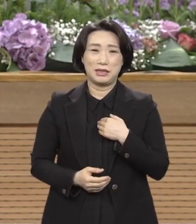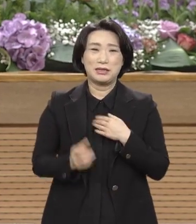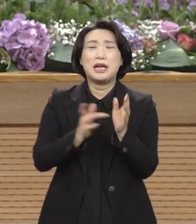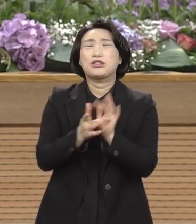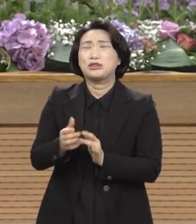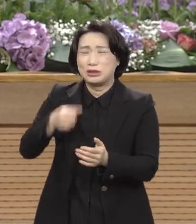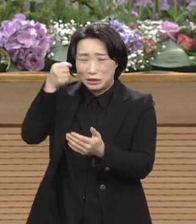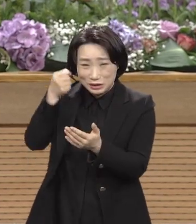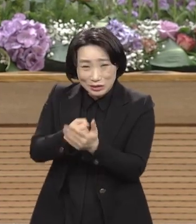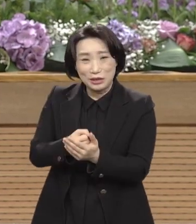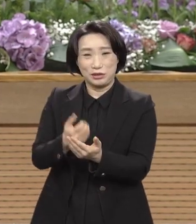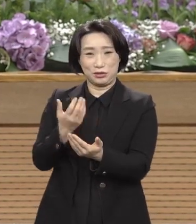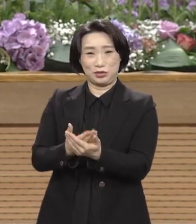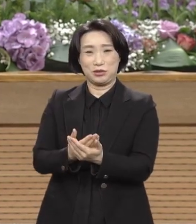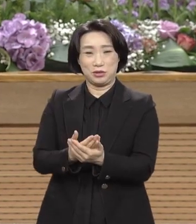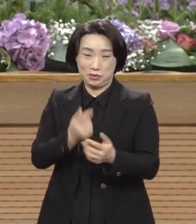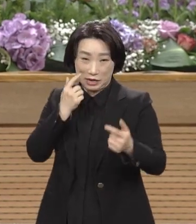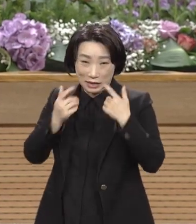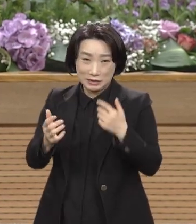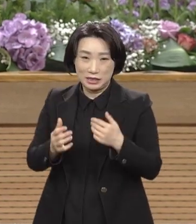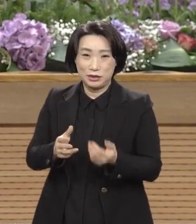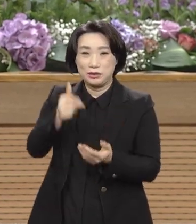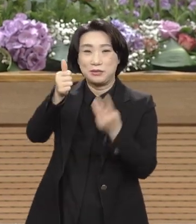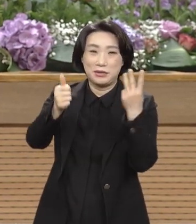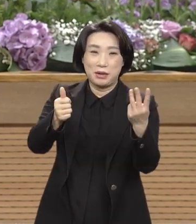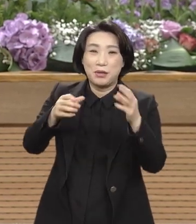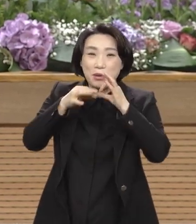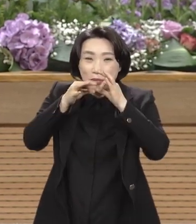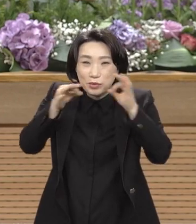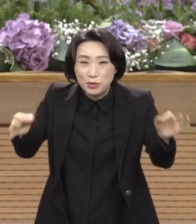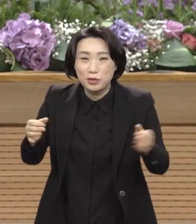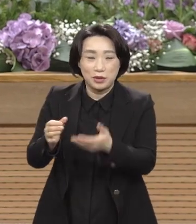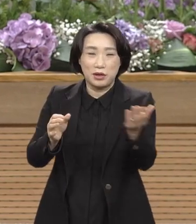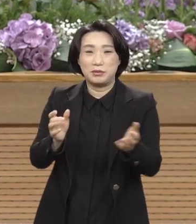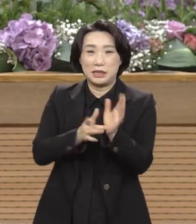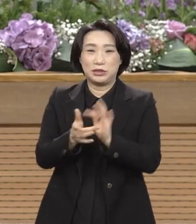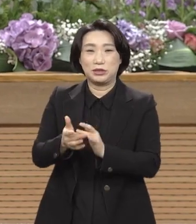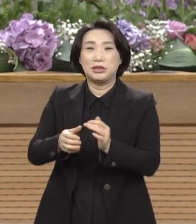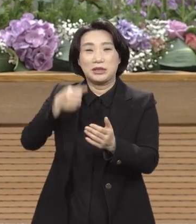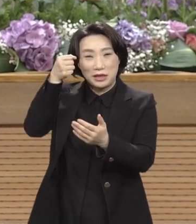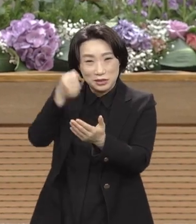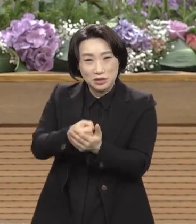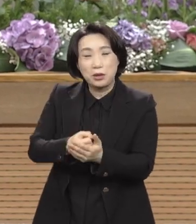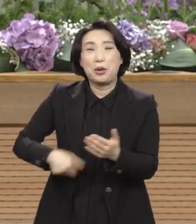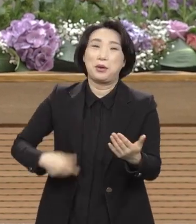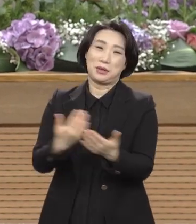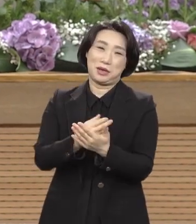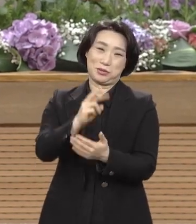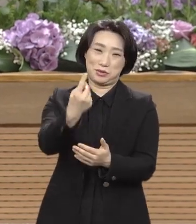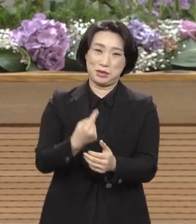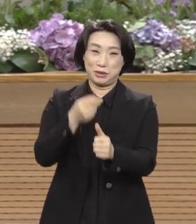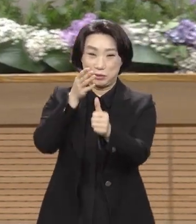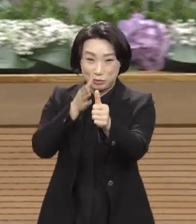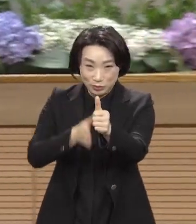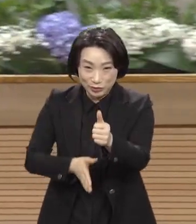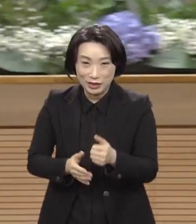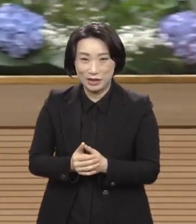분명하게 주여 삼창하고 예수를 택하고 회귀하고 돌아와라 주여